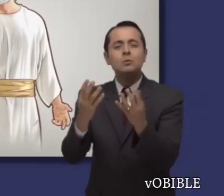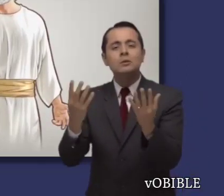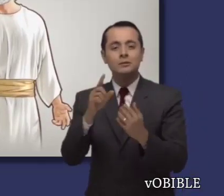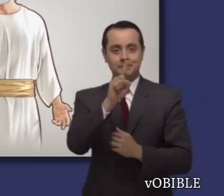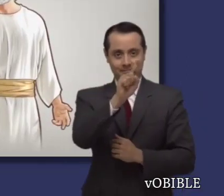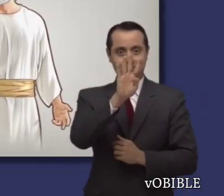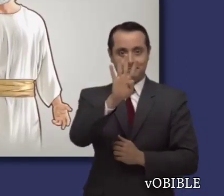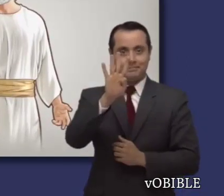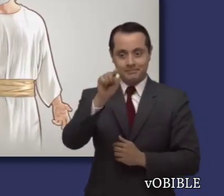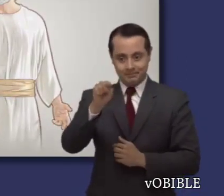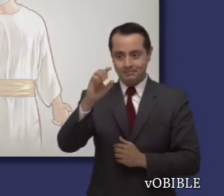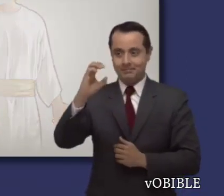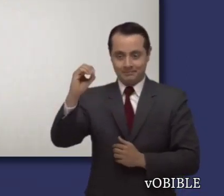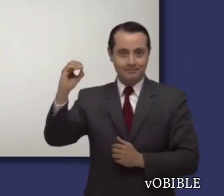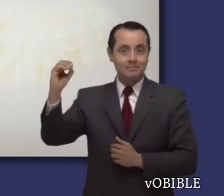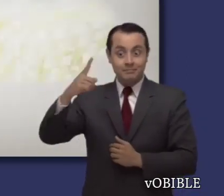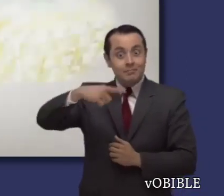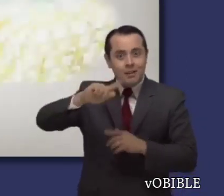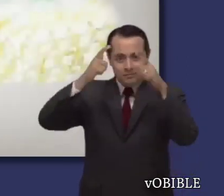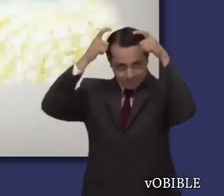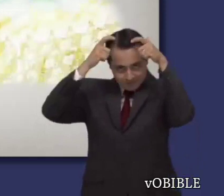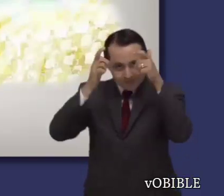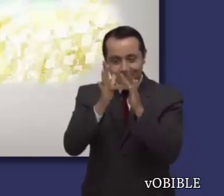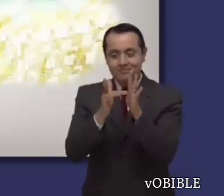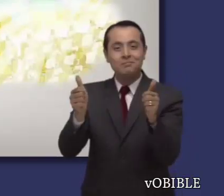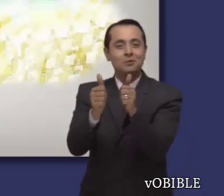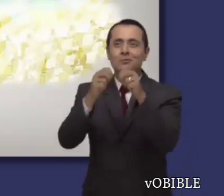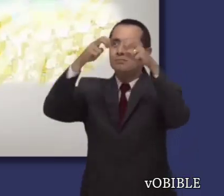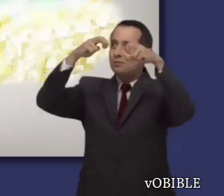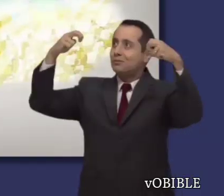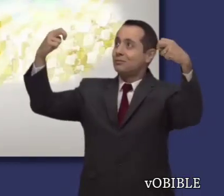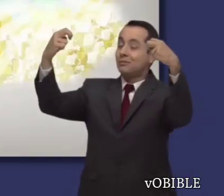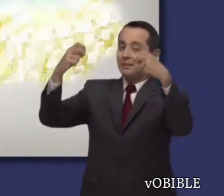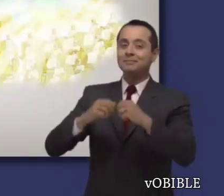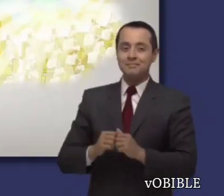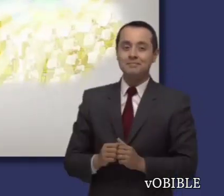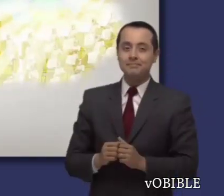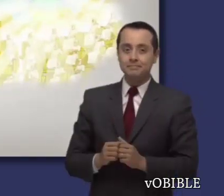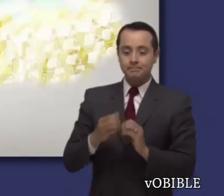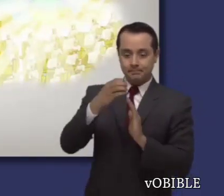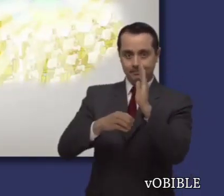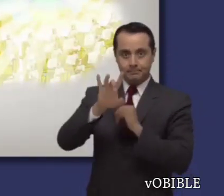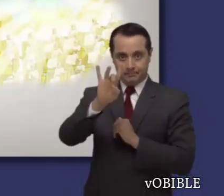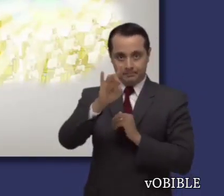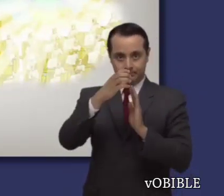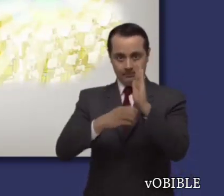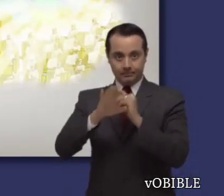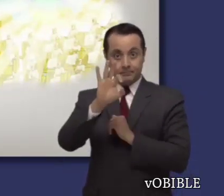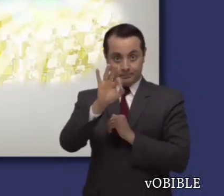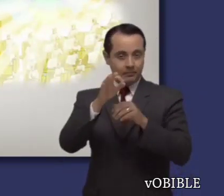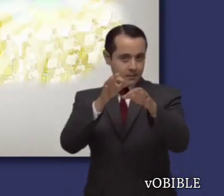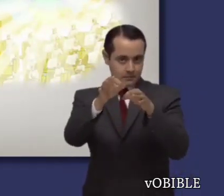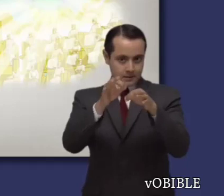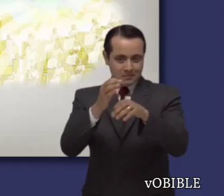Jesucristo. Pero habría otras personas que reinarían con él en el cielo. Apocalipsis dice que en total